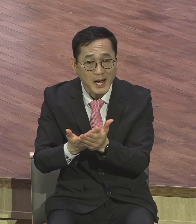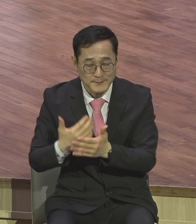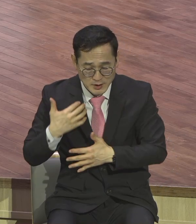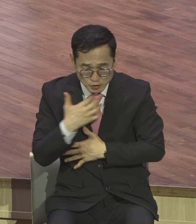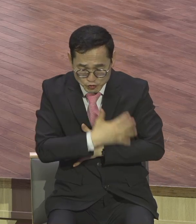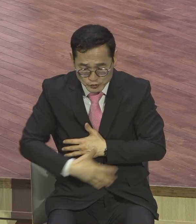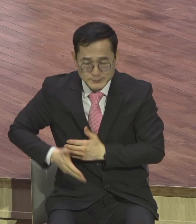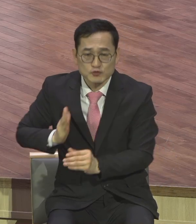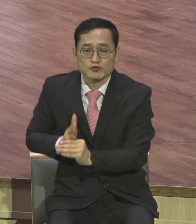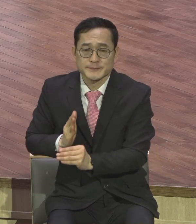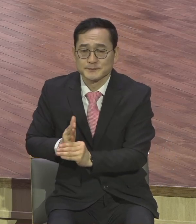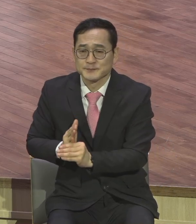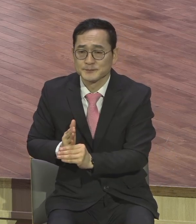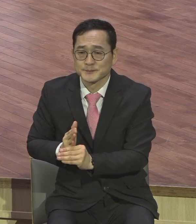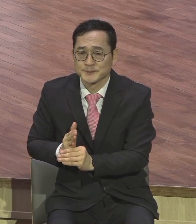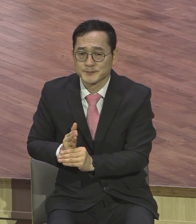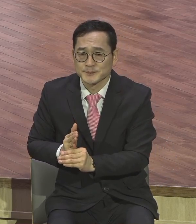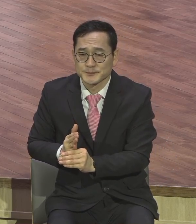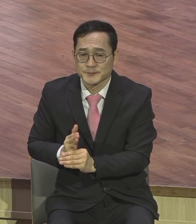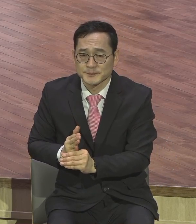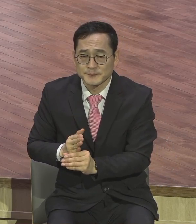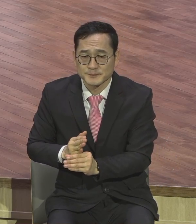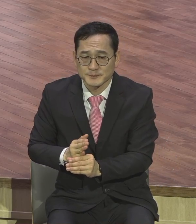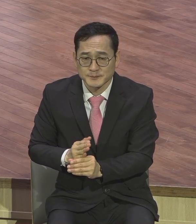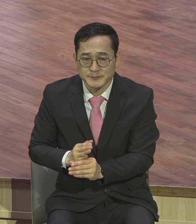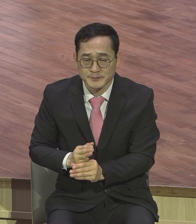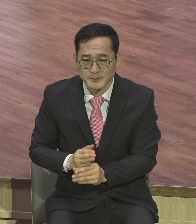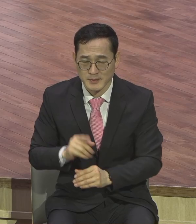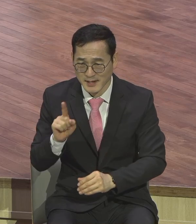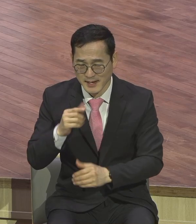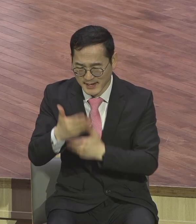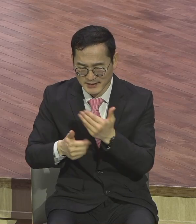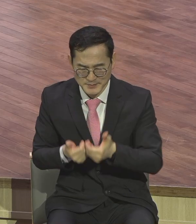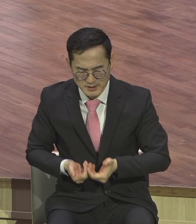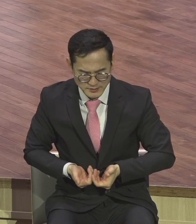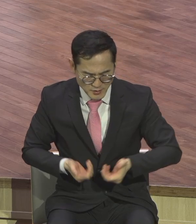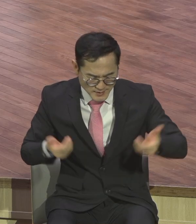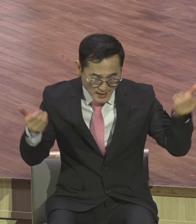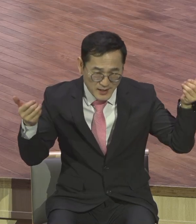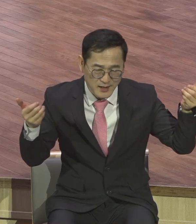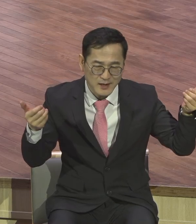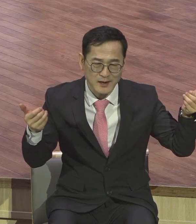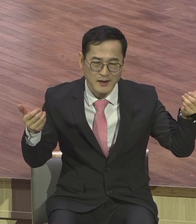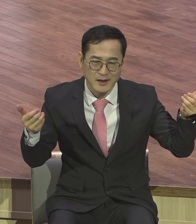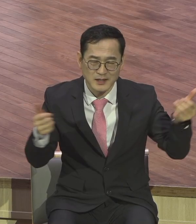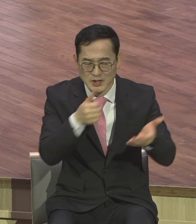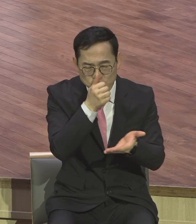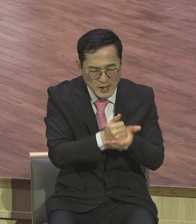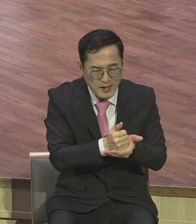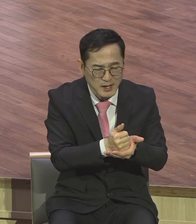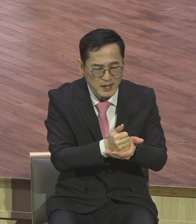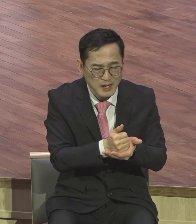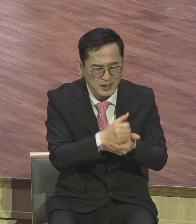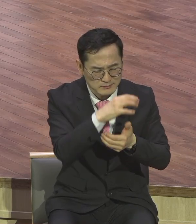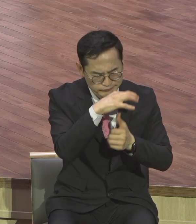상식이 삼장으로 인해서 하나님을 떠나 제 가운데 사단 종로로 타면서 그야말로 영원한 면만결로